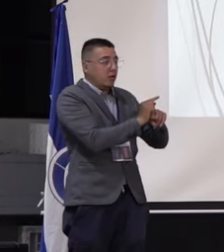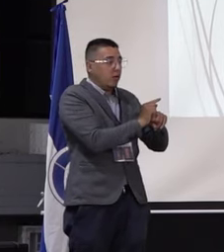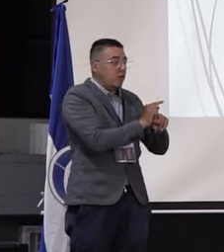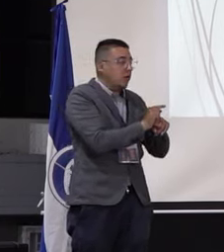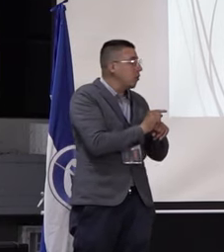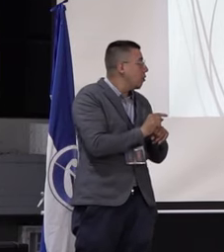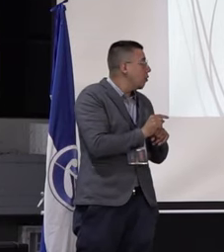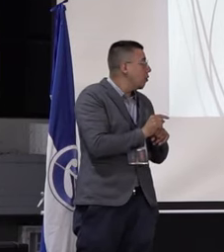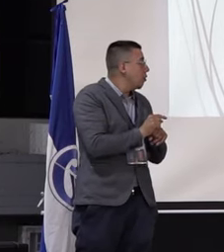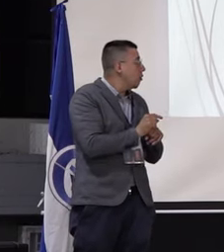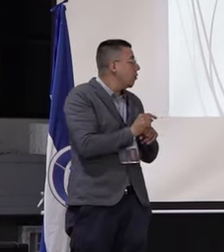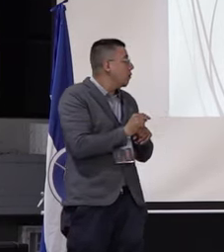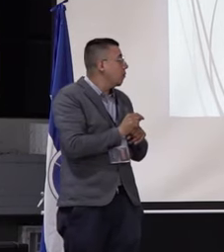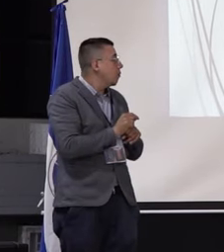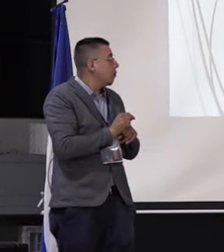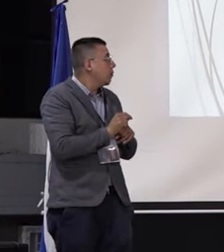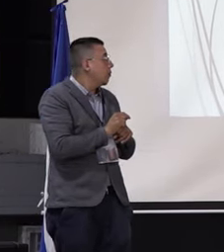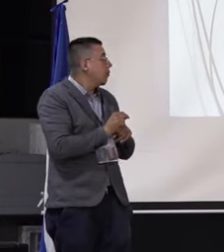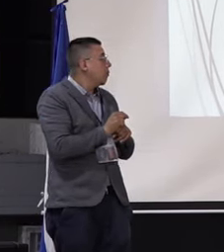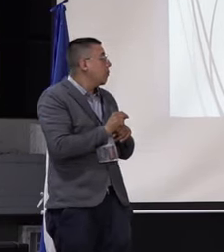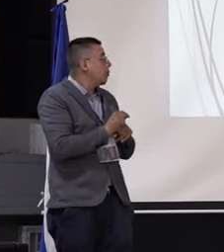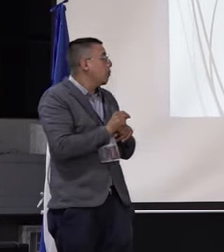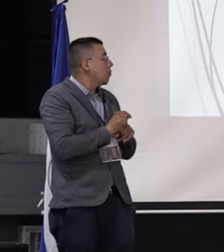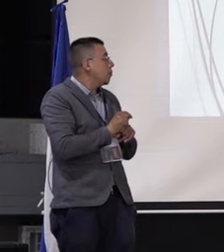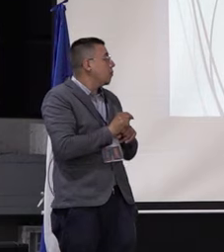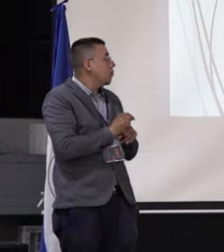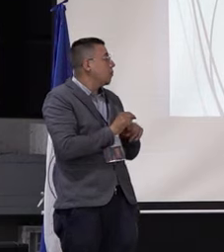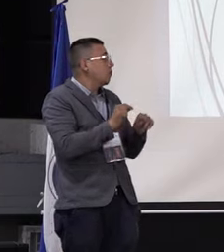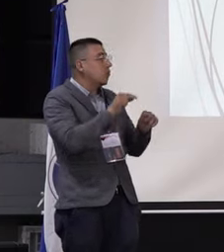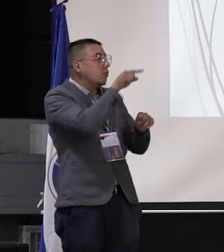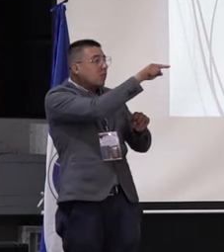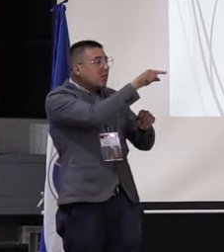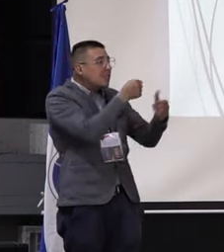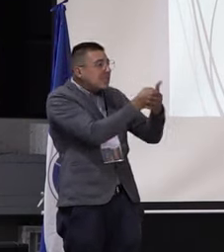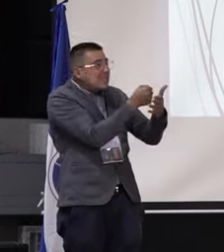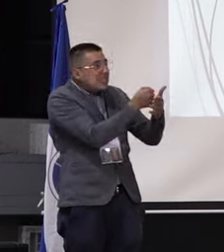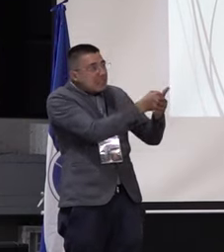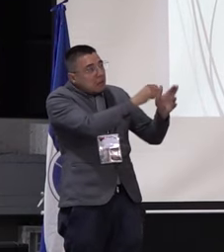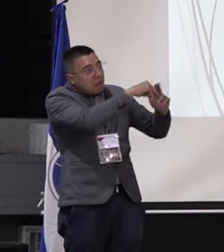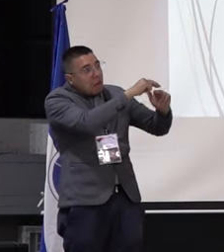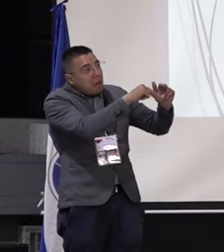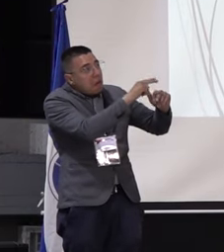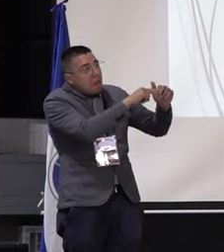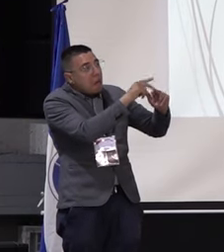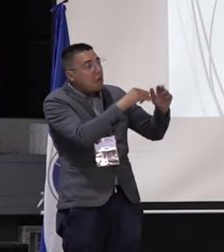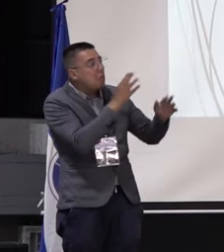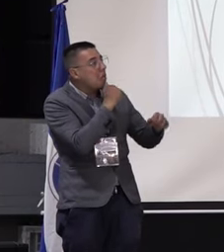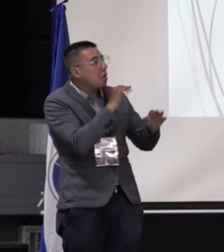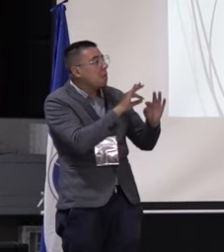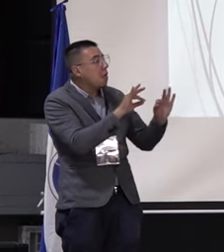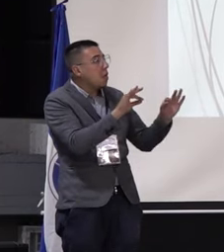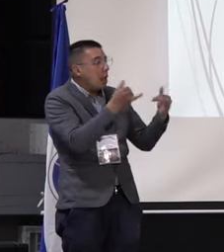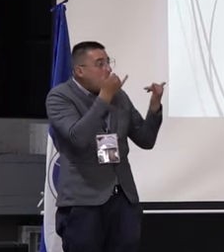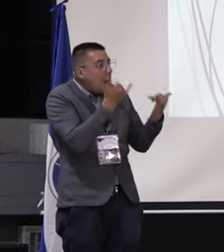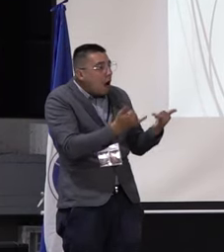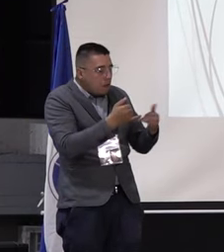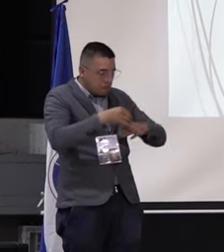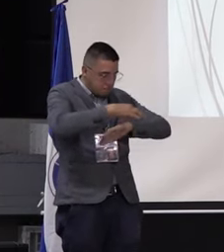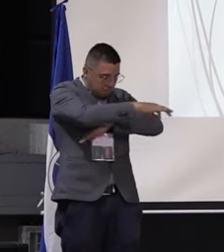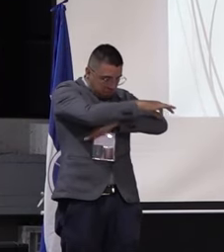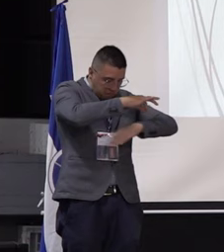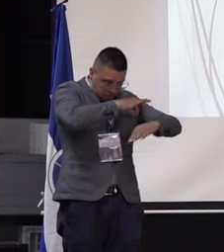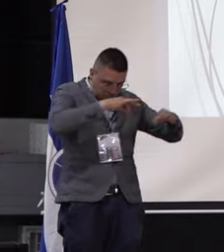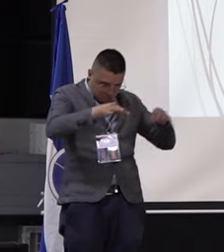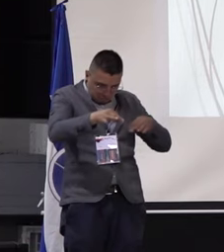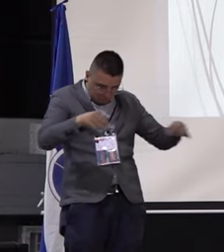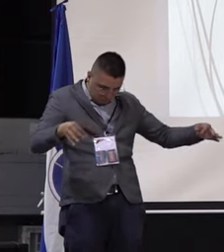se logró que se terminara de construir. Hoy en día existen unos diseños frente a